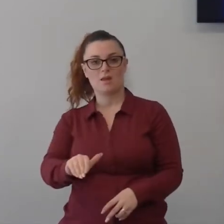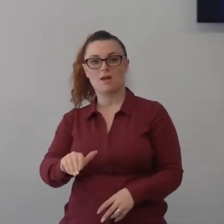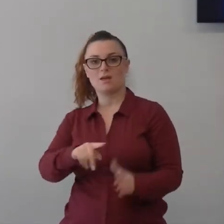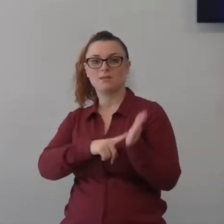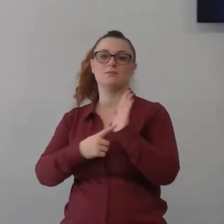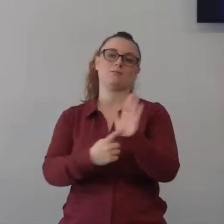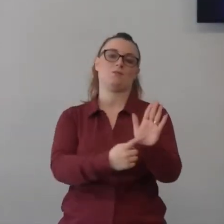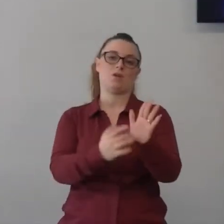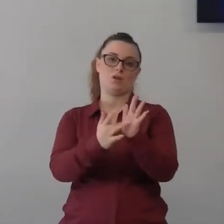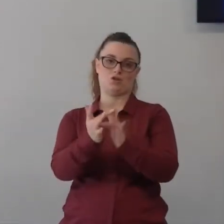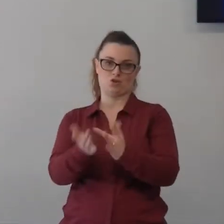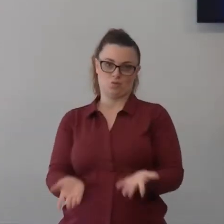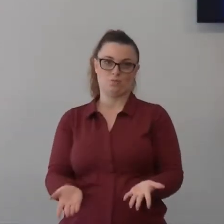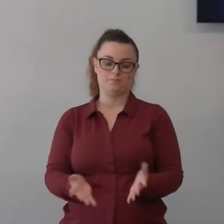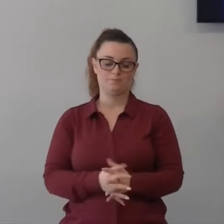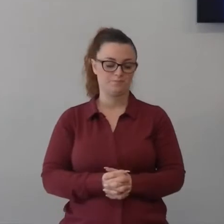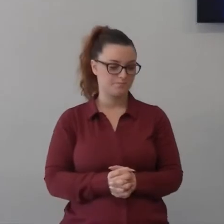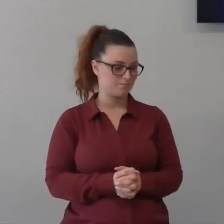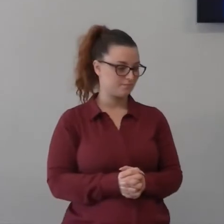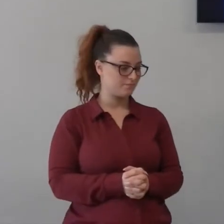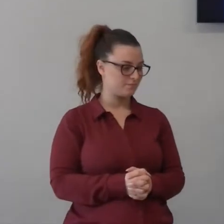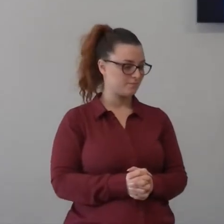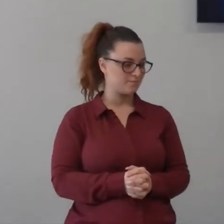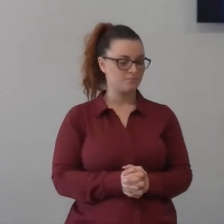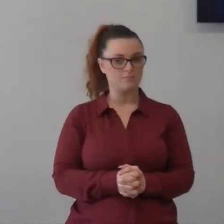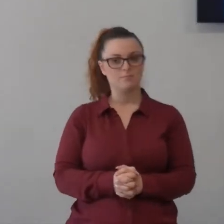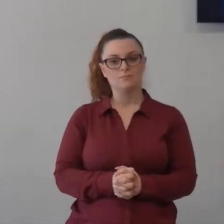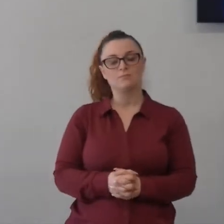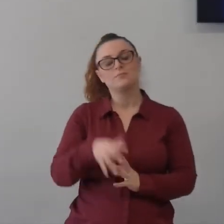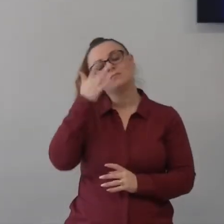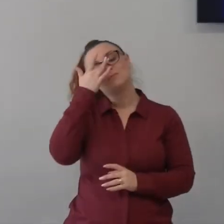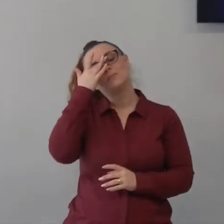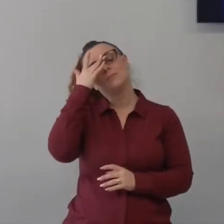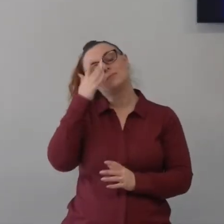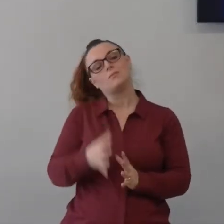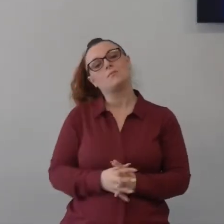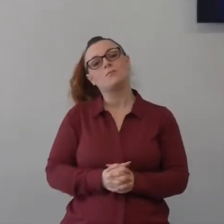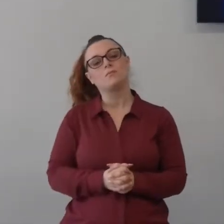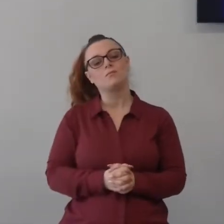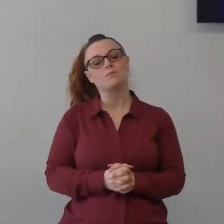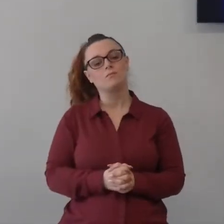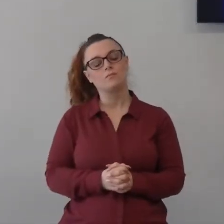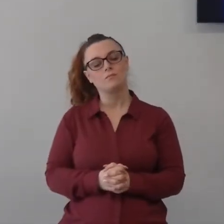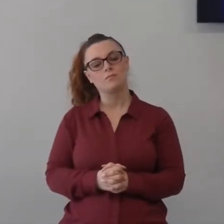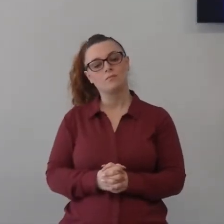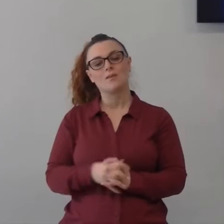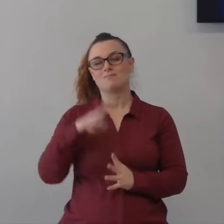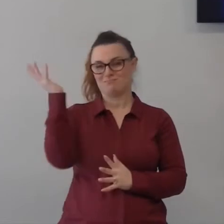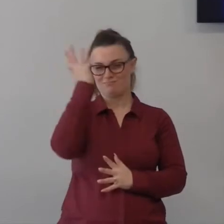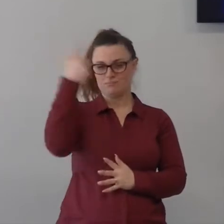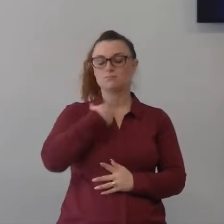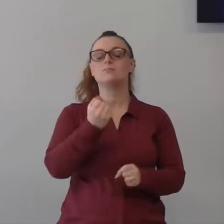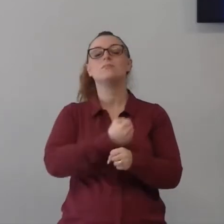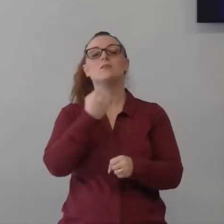perché non so questo perché spesso sapete che cosa succede che quando lavoriamo per Gesù